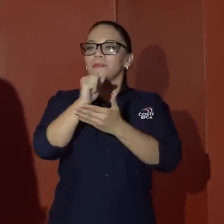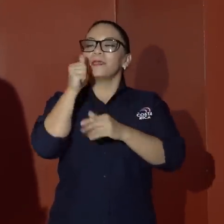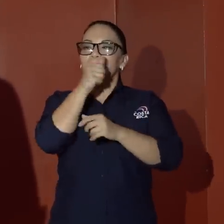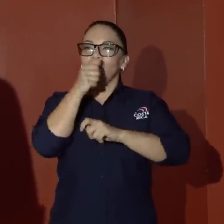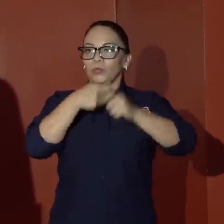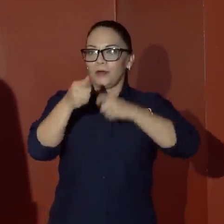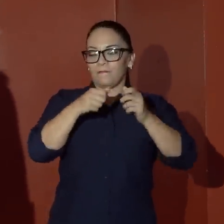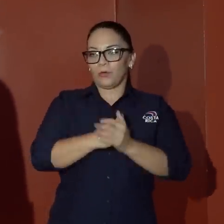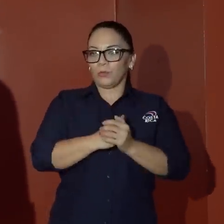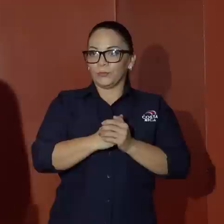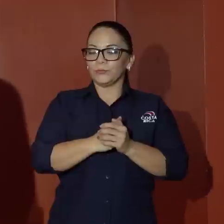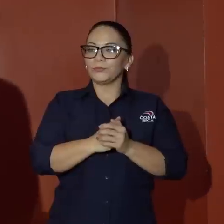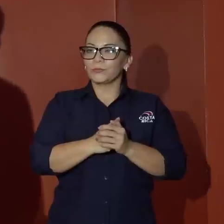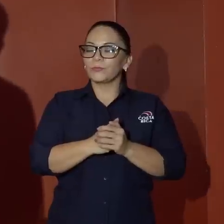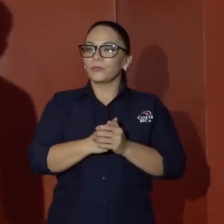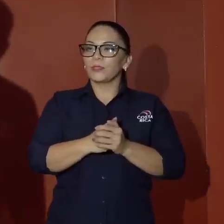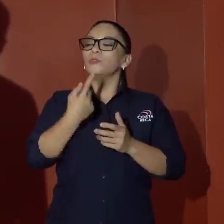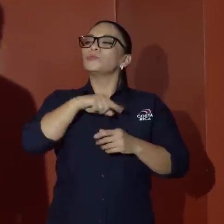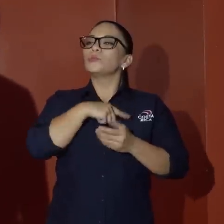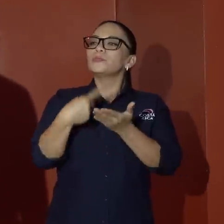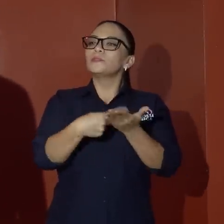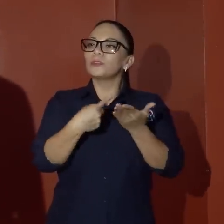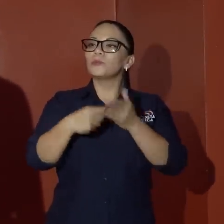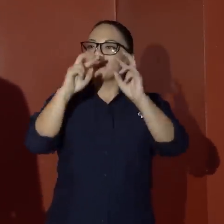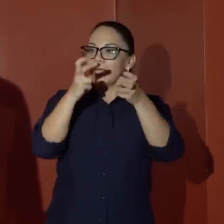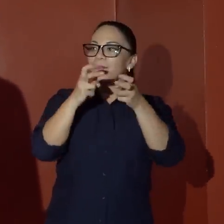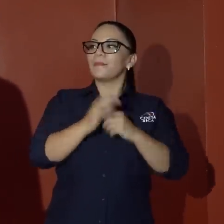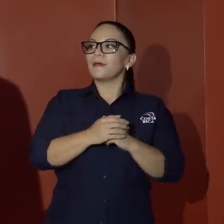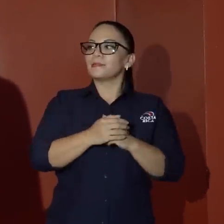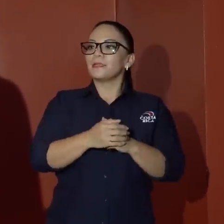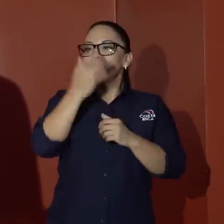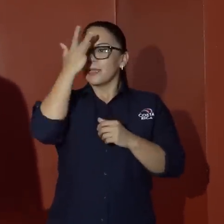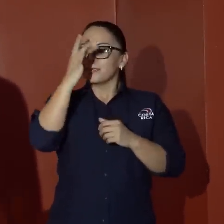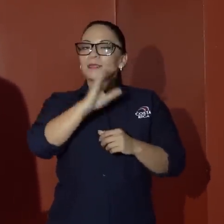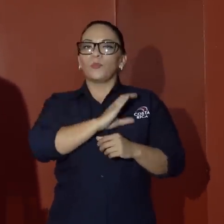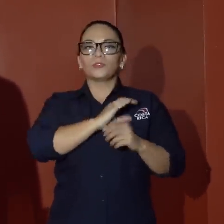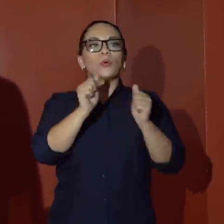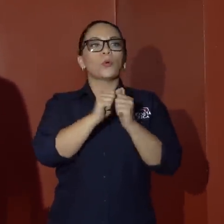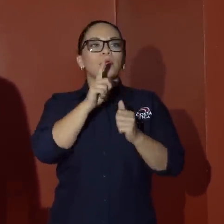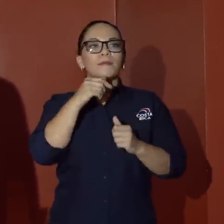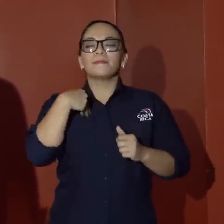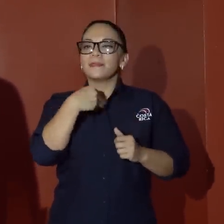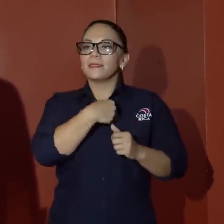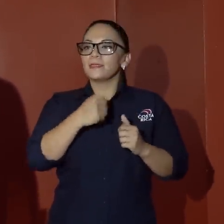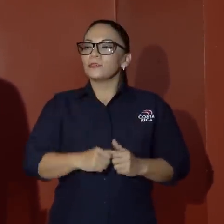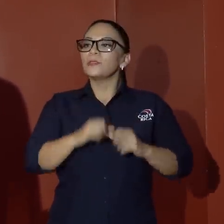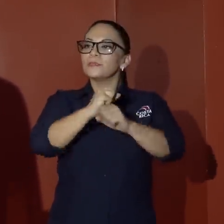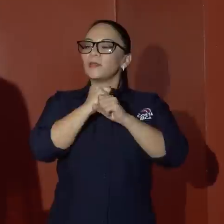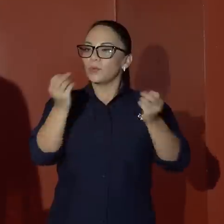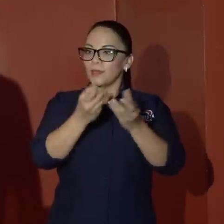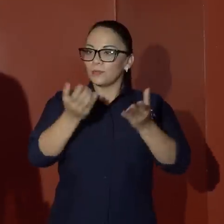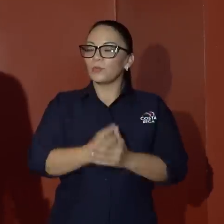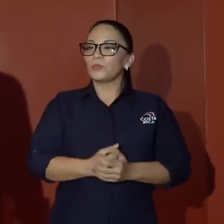narcotráfico. Estábamos discutiendo temas de inteligencia policial con el ministro de Seguridad